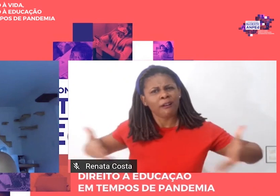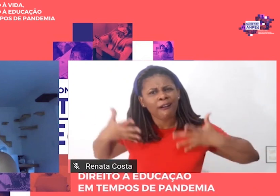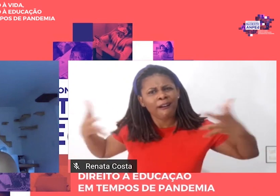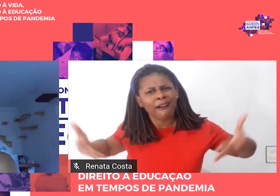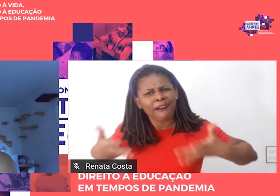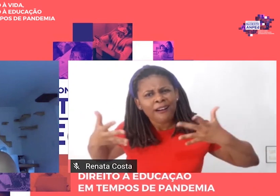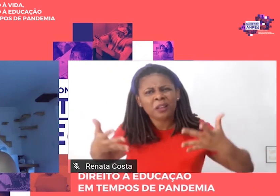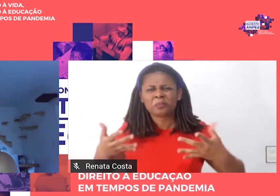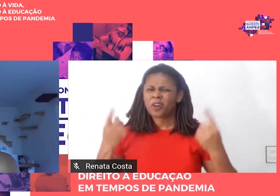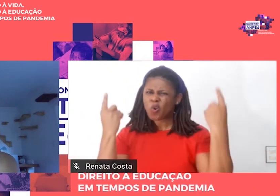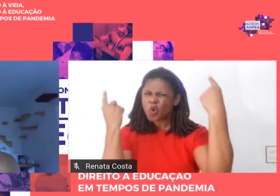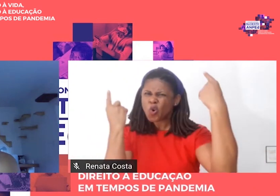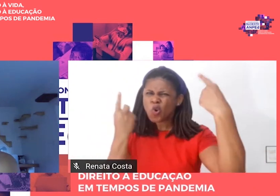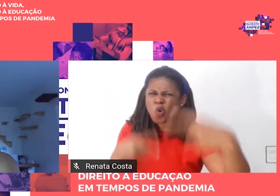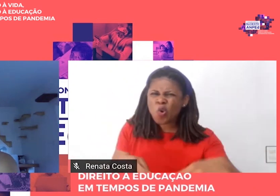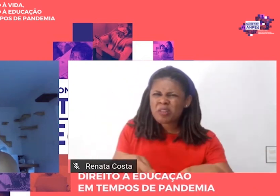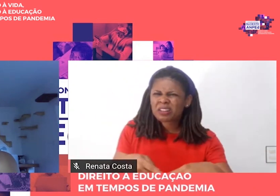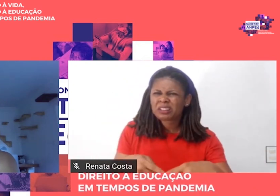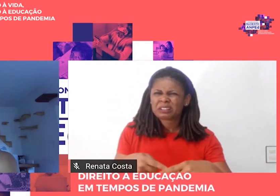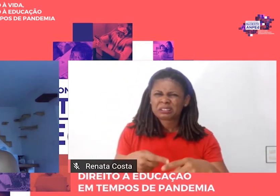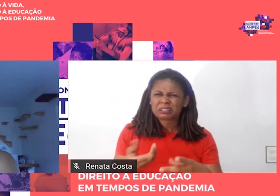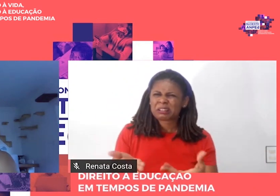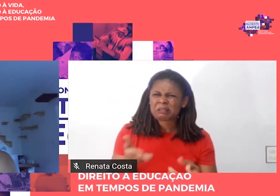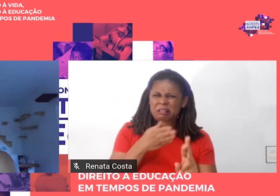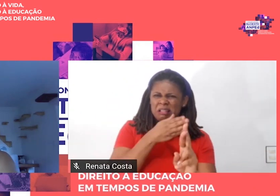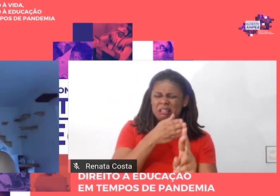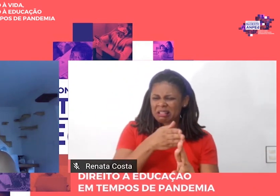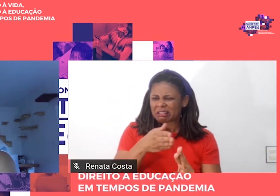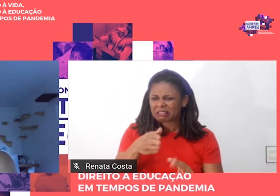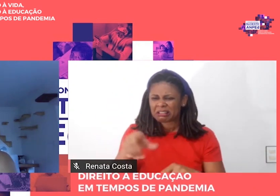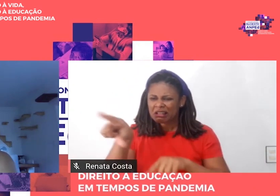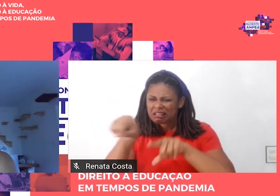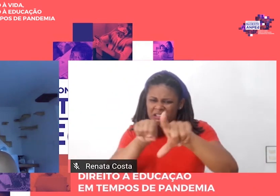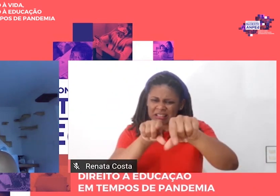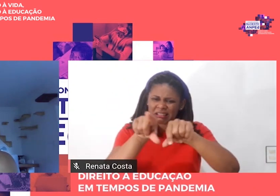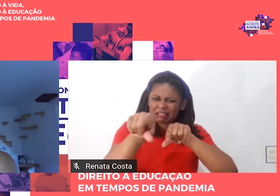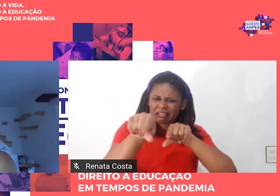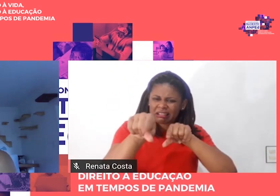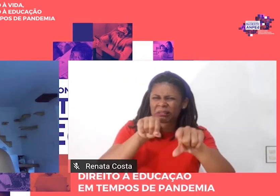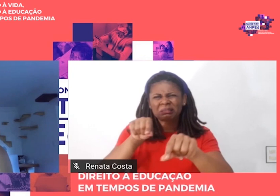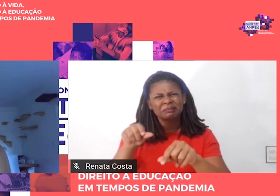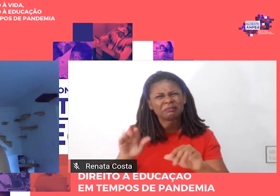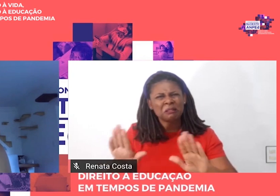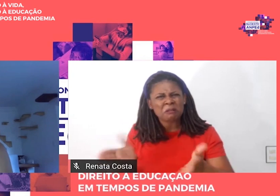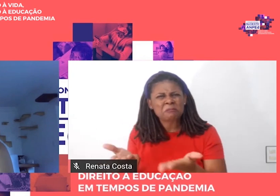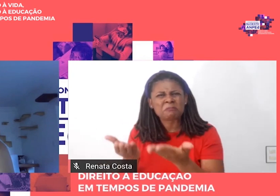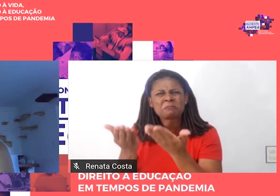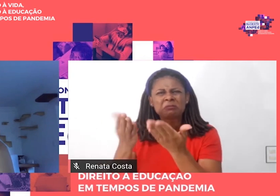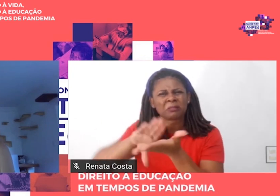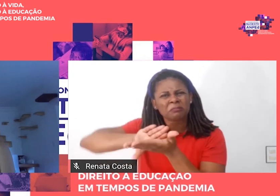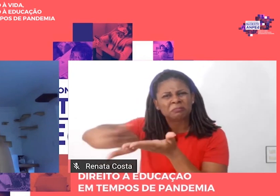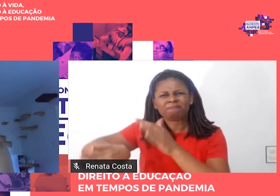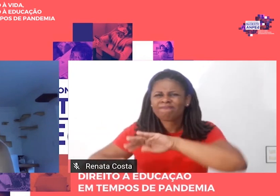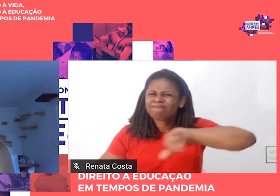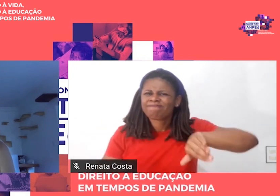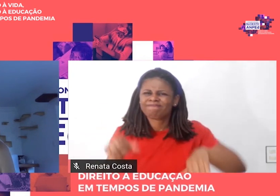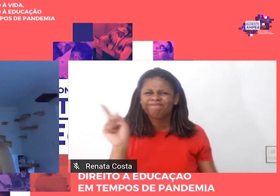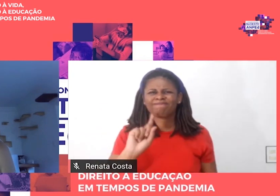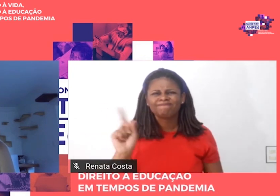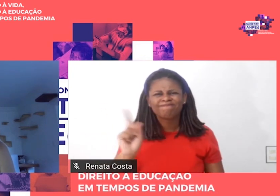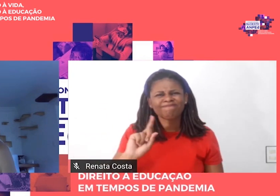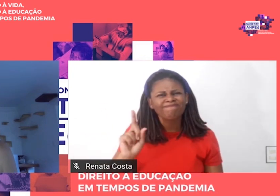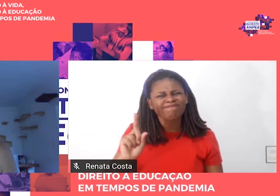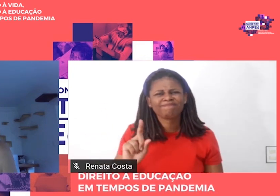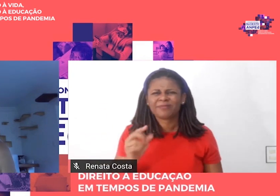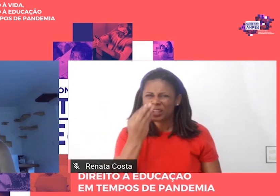seletividade, a discriminação e o rebaixamento do ensino das camadas populares. Lutar